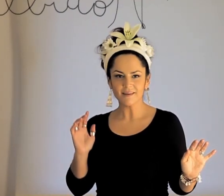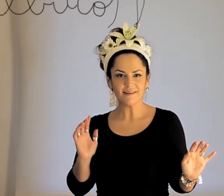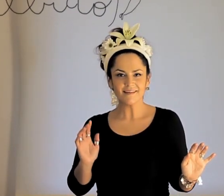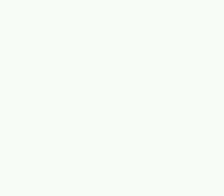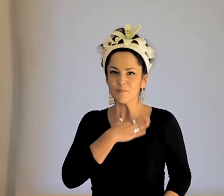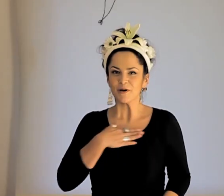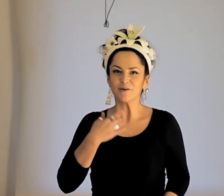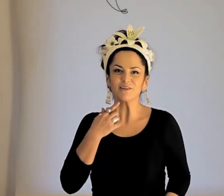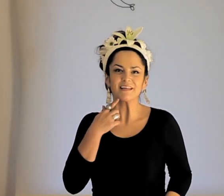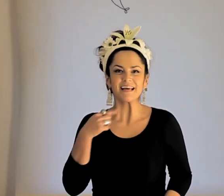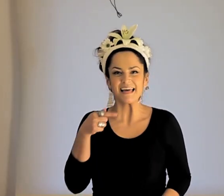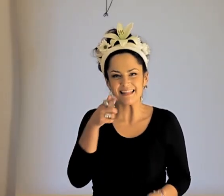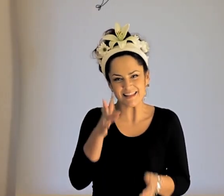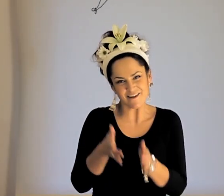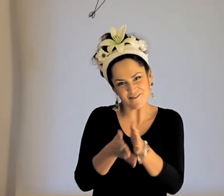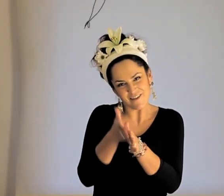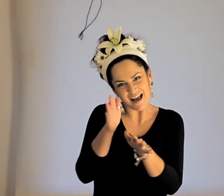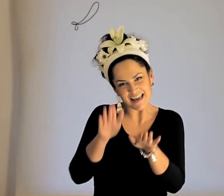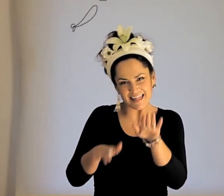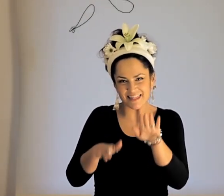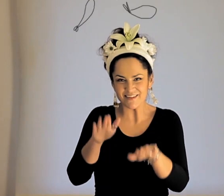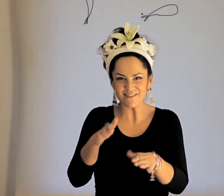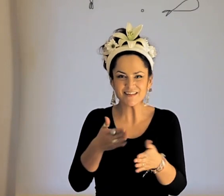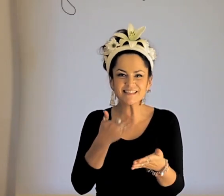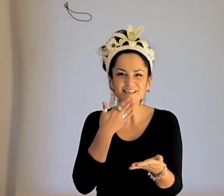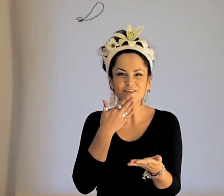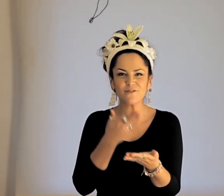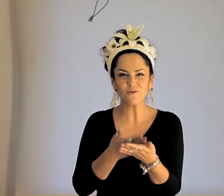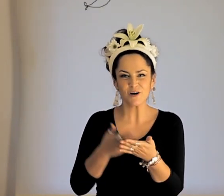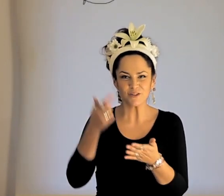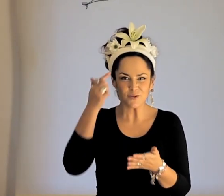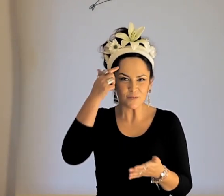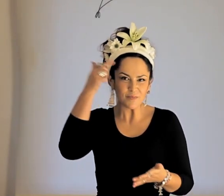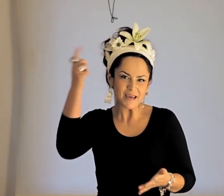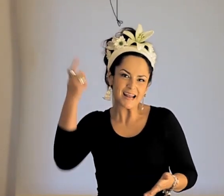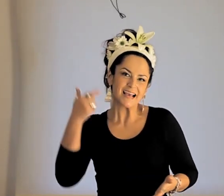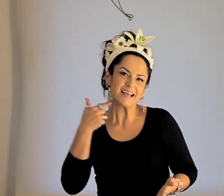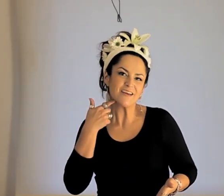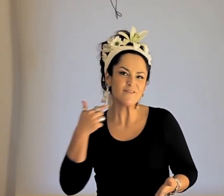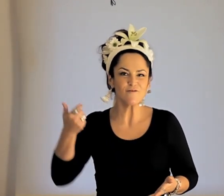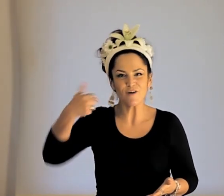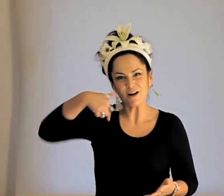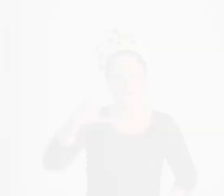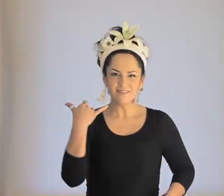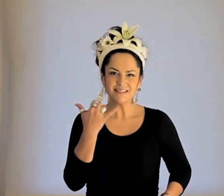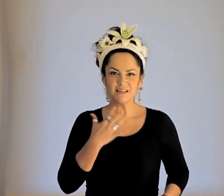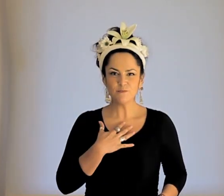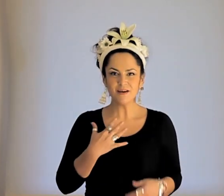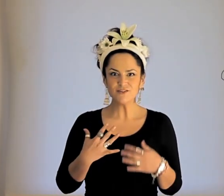Me gusta que te vayas de vez en cuando Para que vuelvas y me